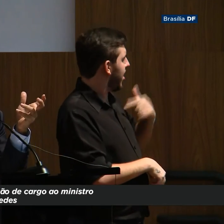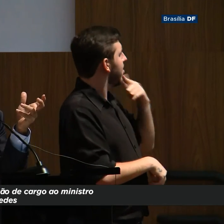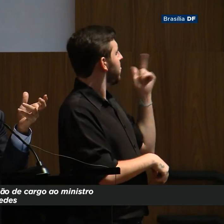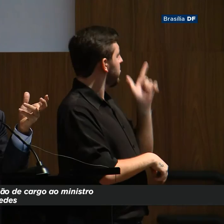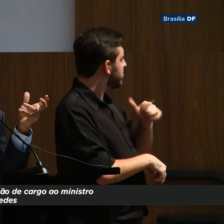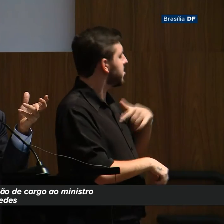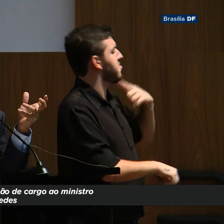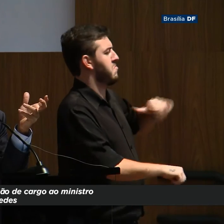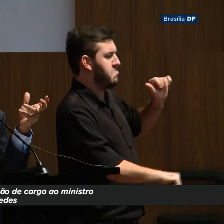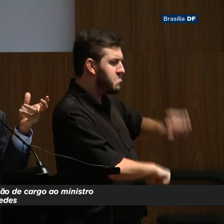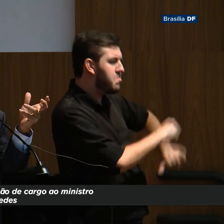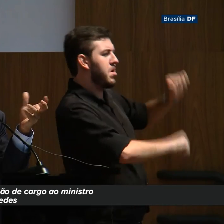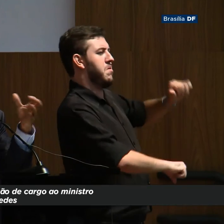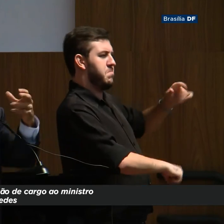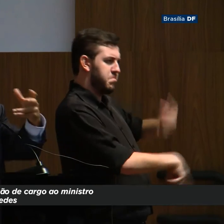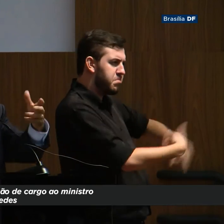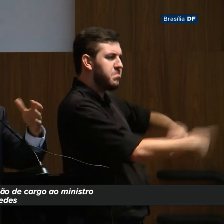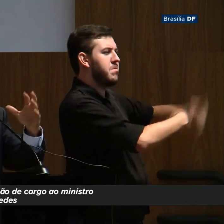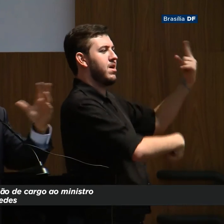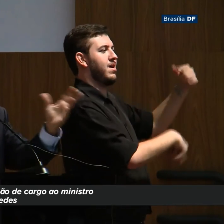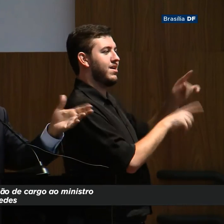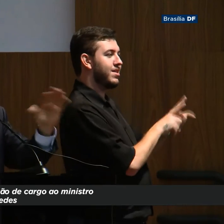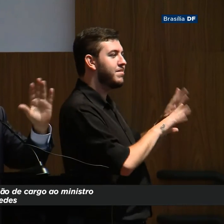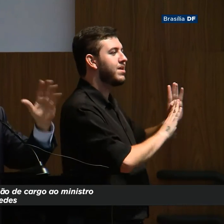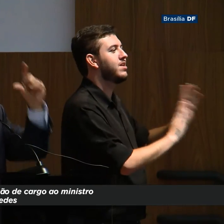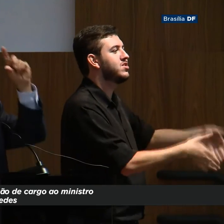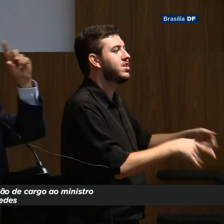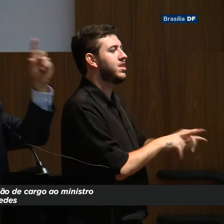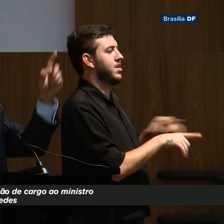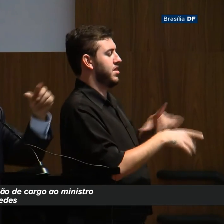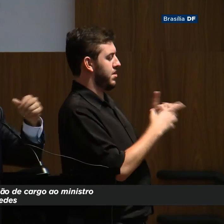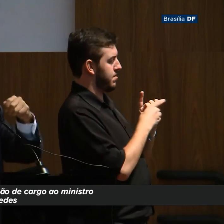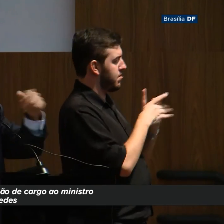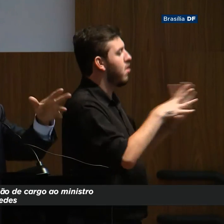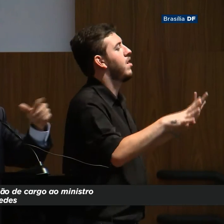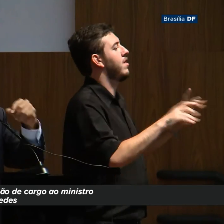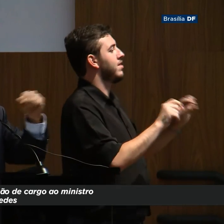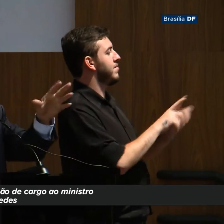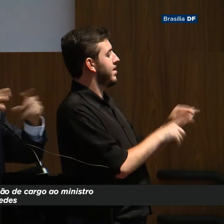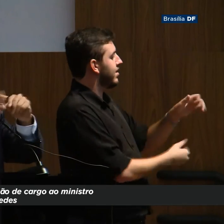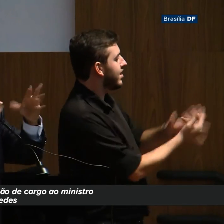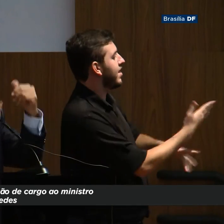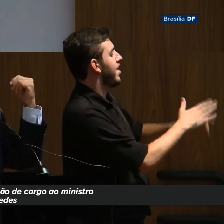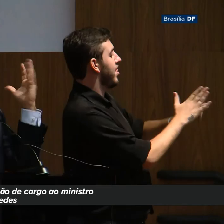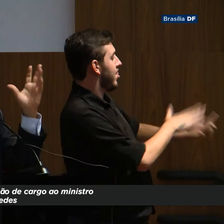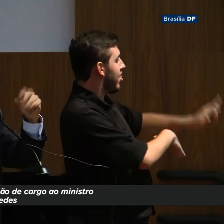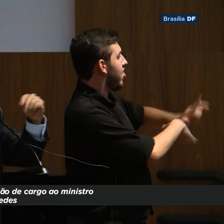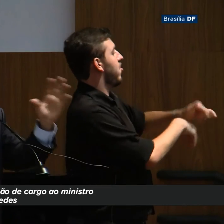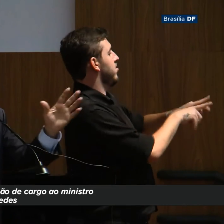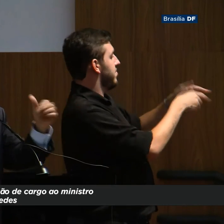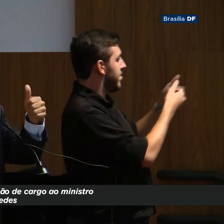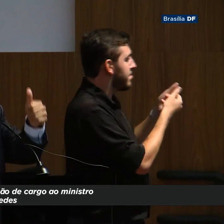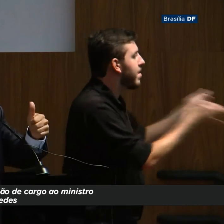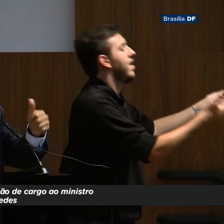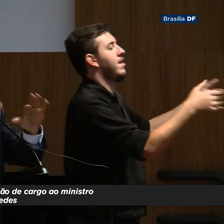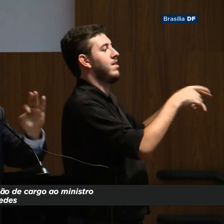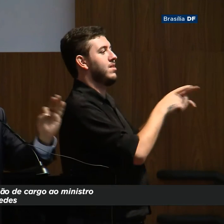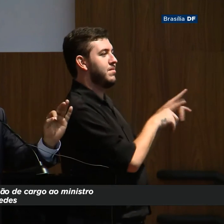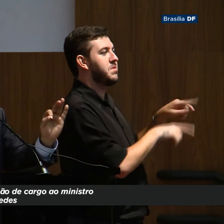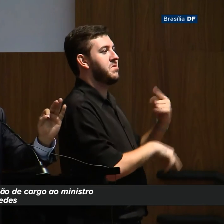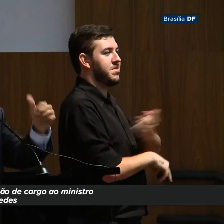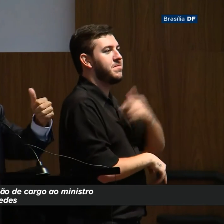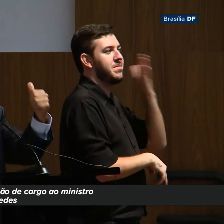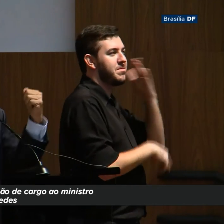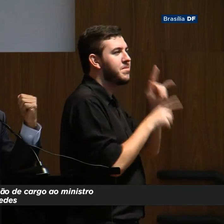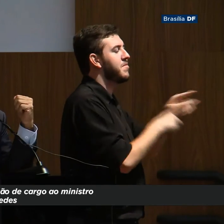de crescimento, aí aparece a social-democracia, começa a dividir aquilo, tudo bem, bota a lojinha lá, inaugura e entrega o que foi produzido antes, bom,